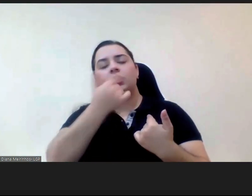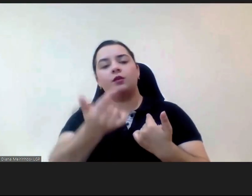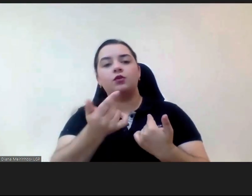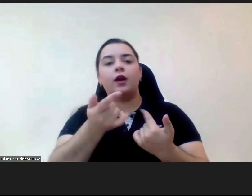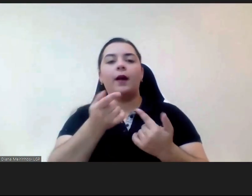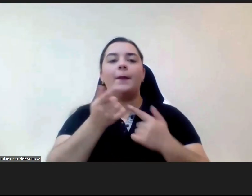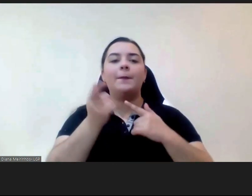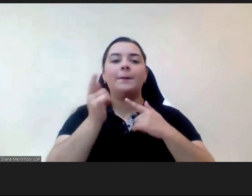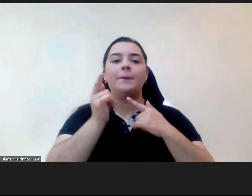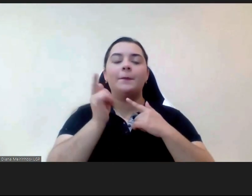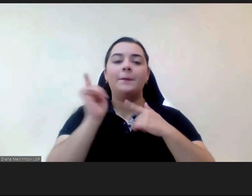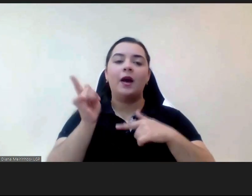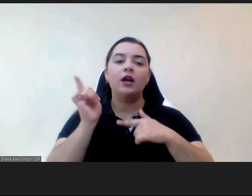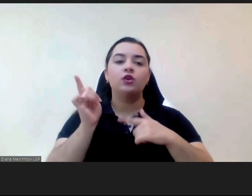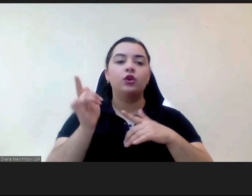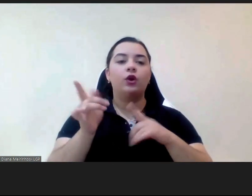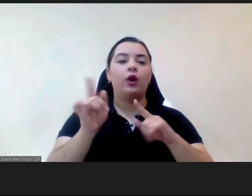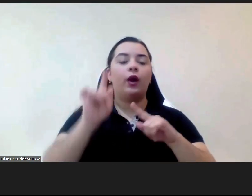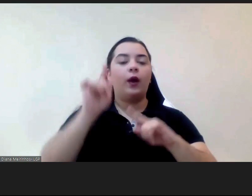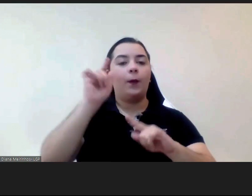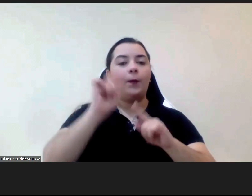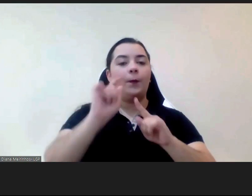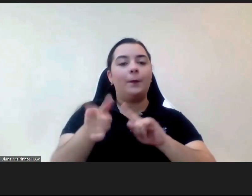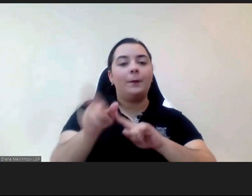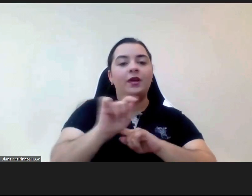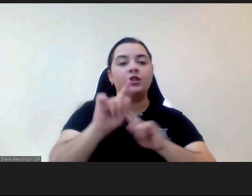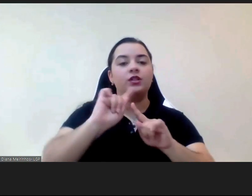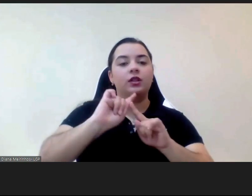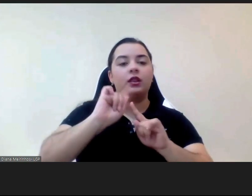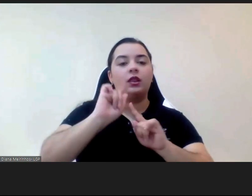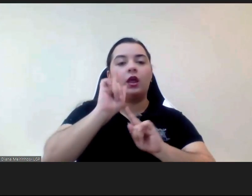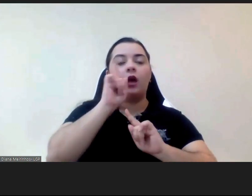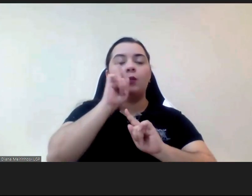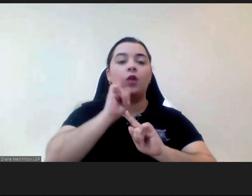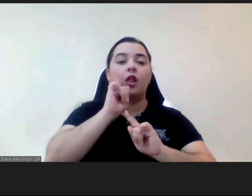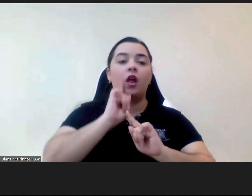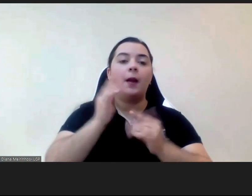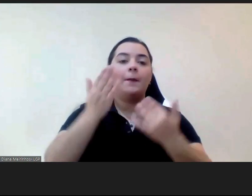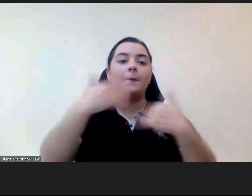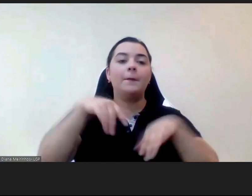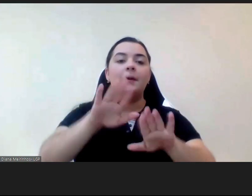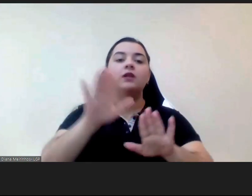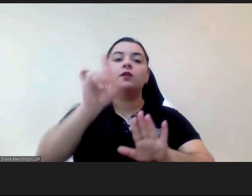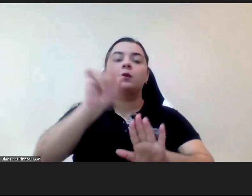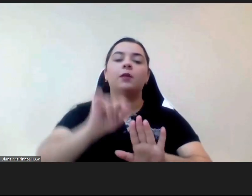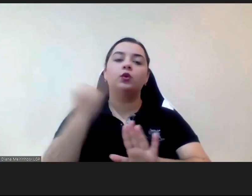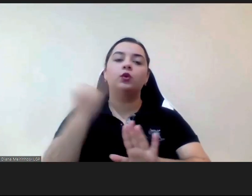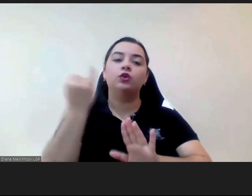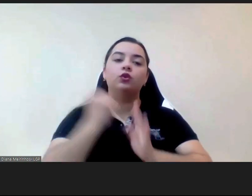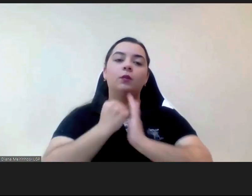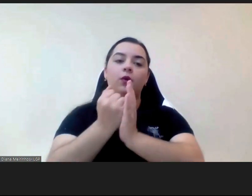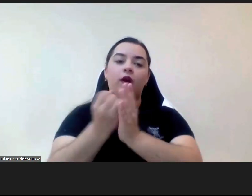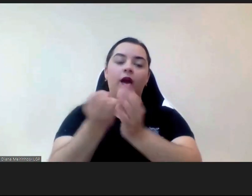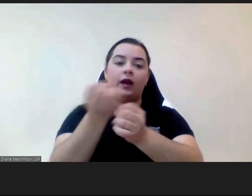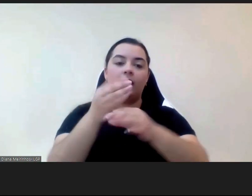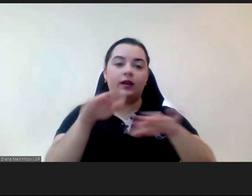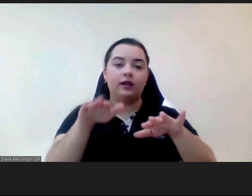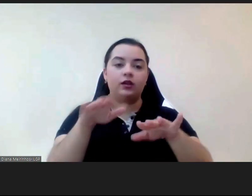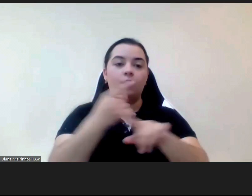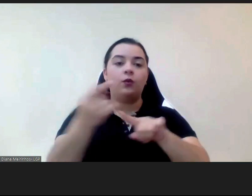14 de março o Instituto faz 40 anos por isso vai ser um bocadinho difícil abarcar